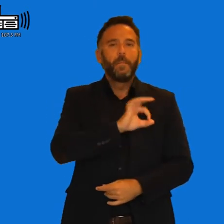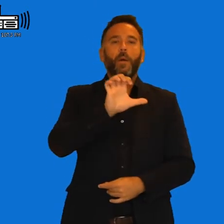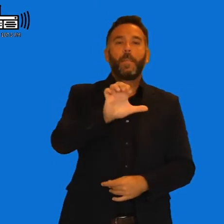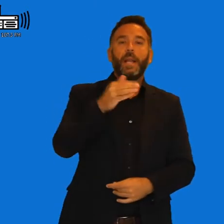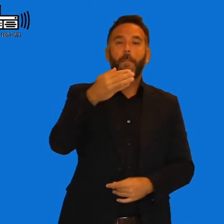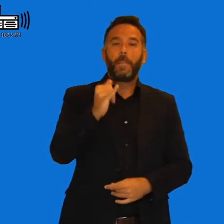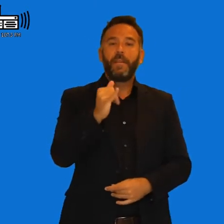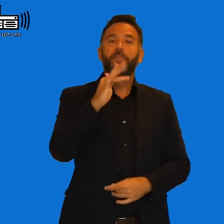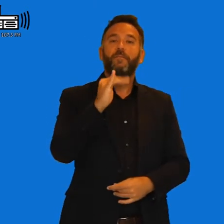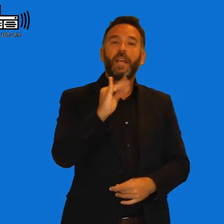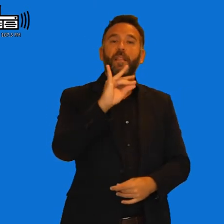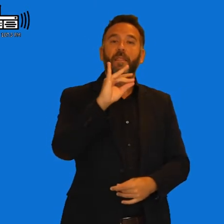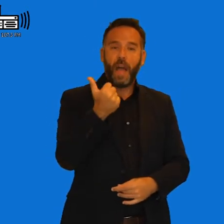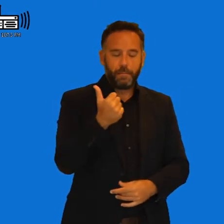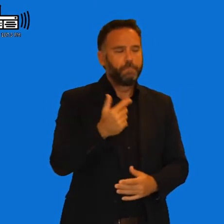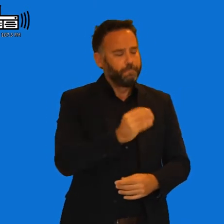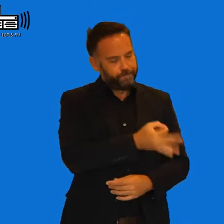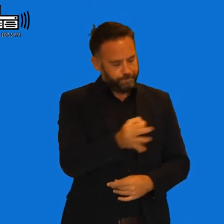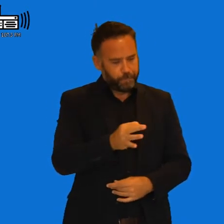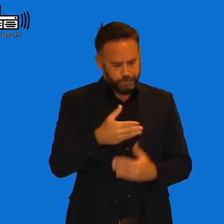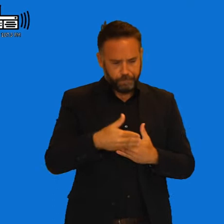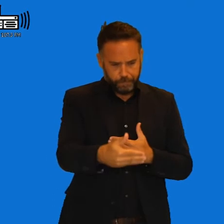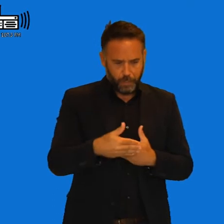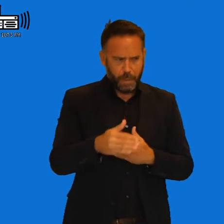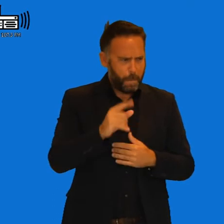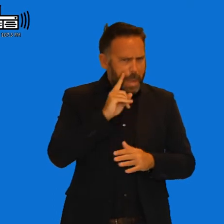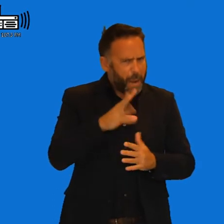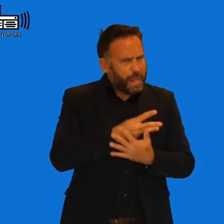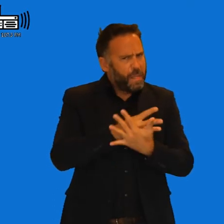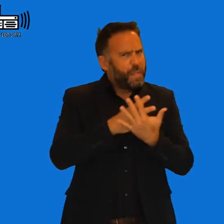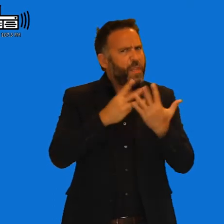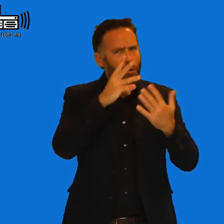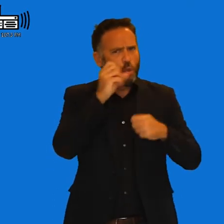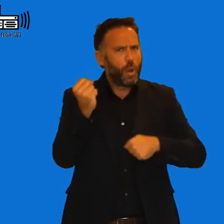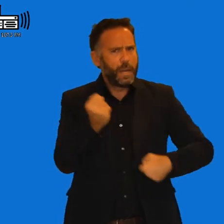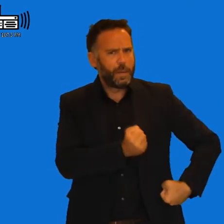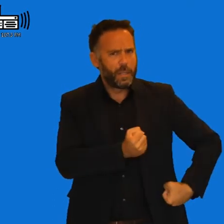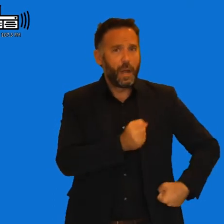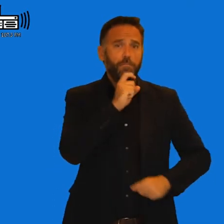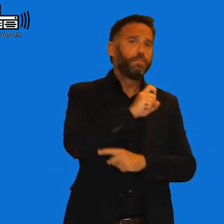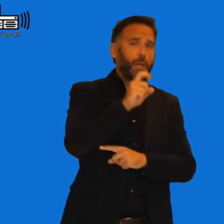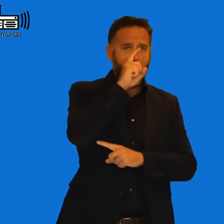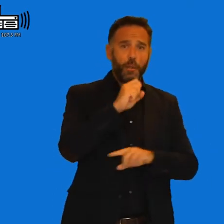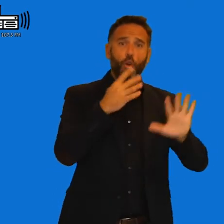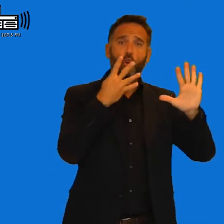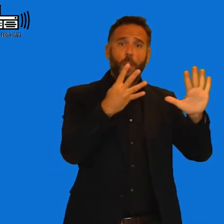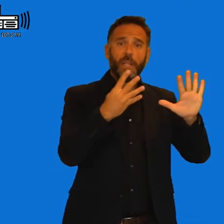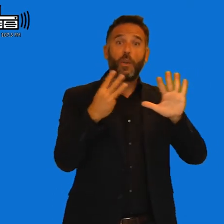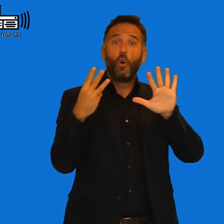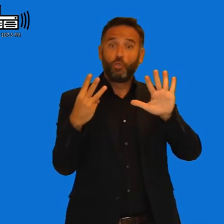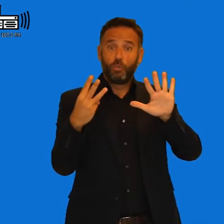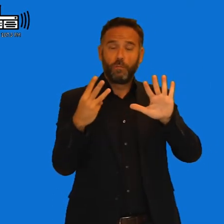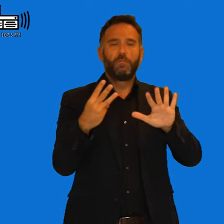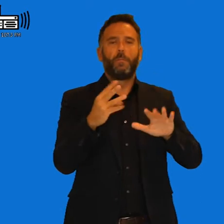si no me falla mucho la memoria en la décima octava edición ya llevamos desde el año noventa y ocho realizando esta